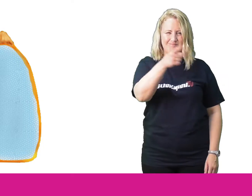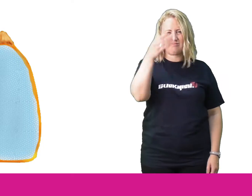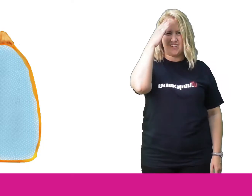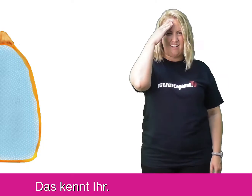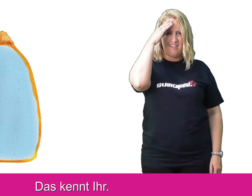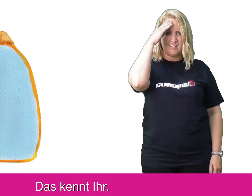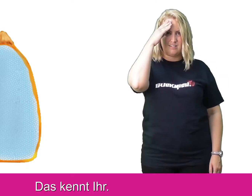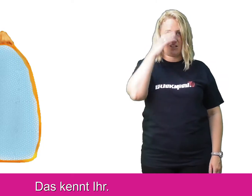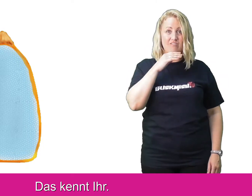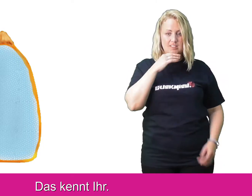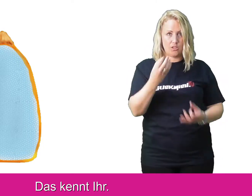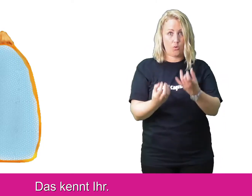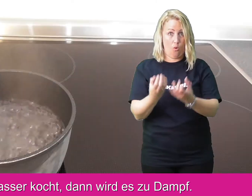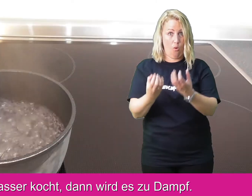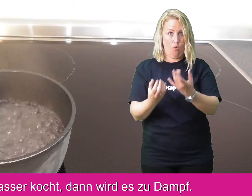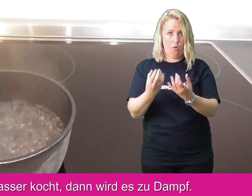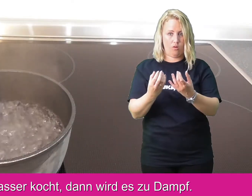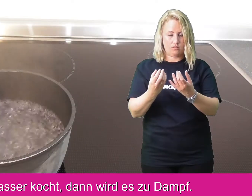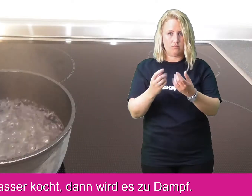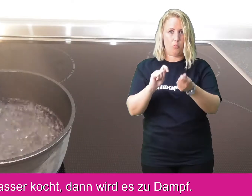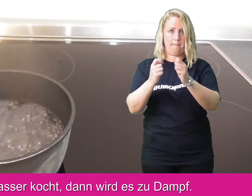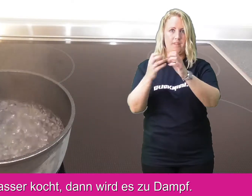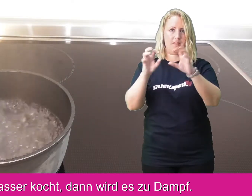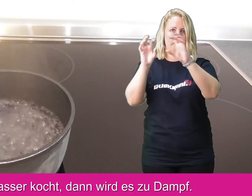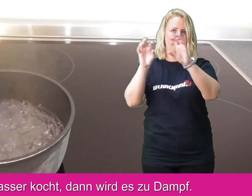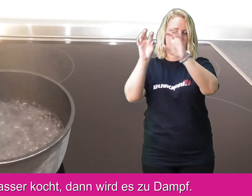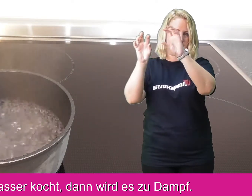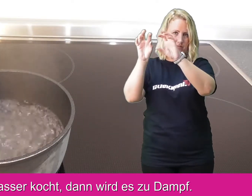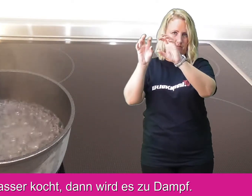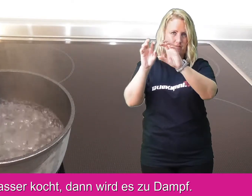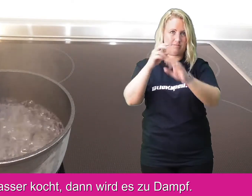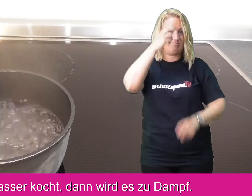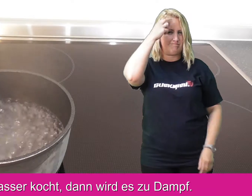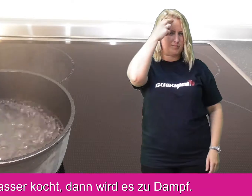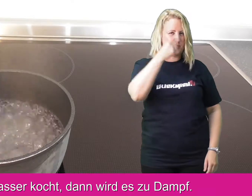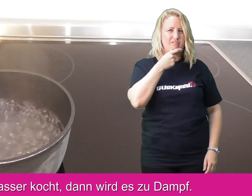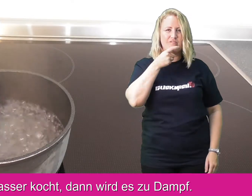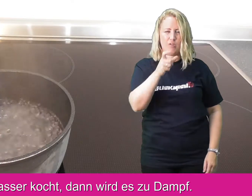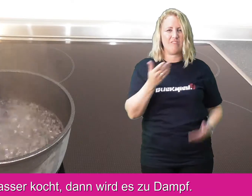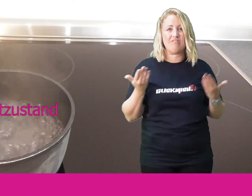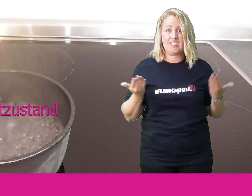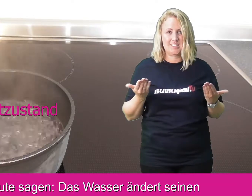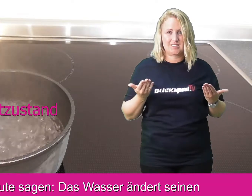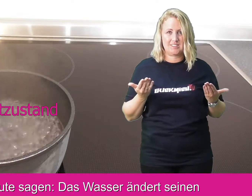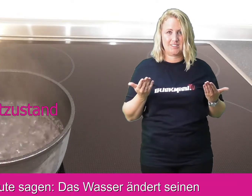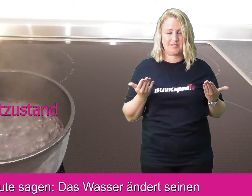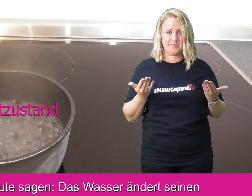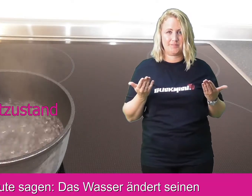Das kennt ihr. Wenn Wasser kocht, dann wird es zu Dampf. Die Fachleute sagen,